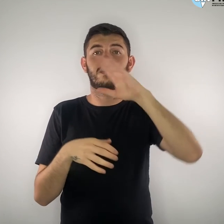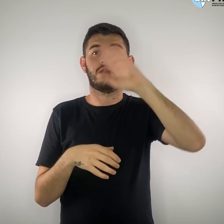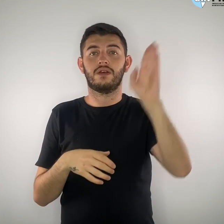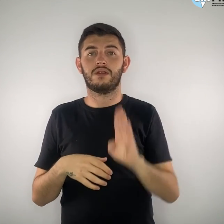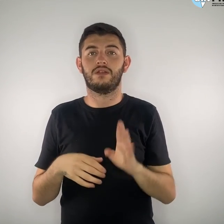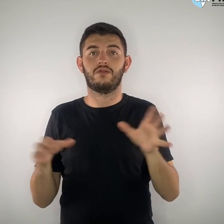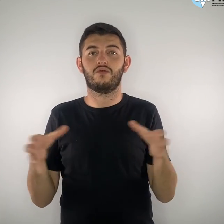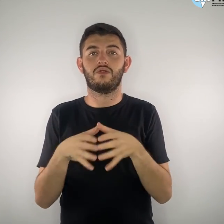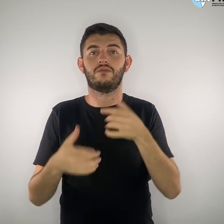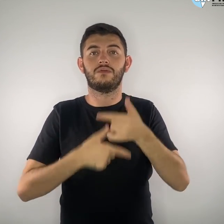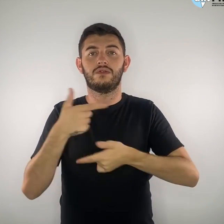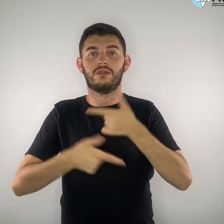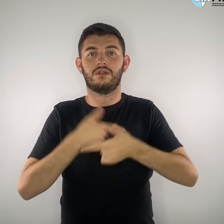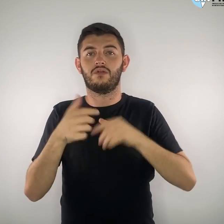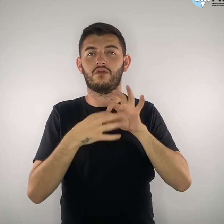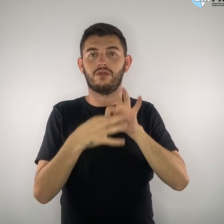Trabalhadores em Educação.